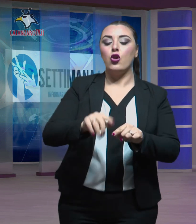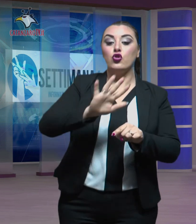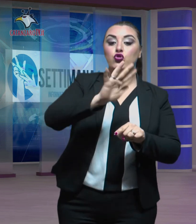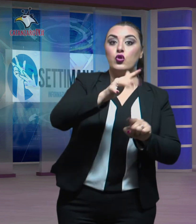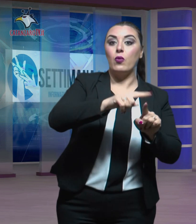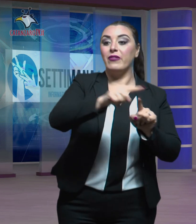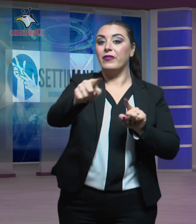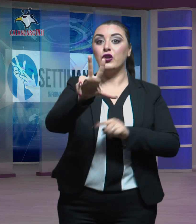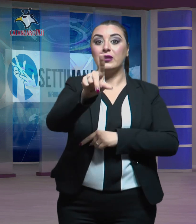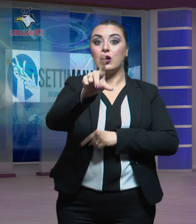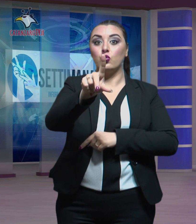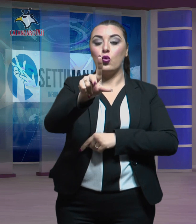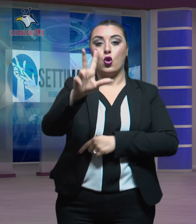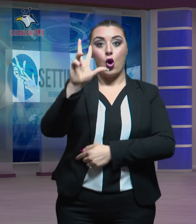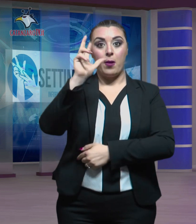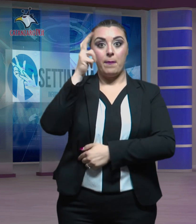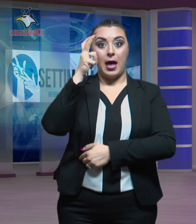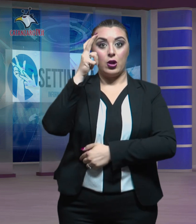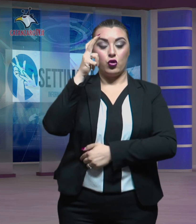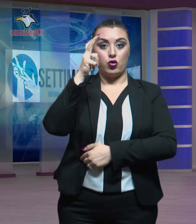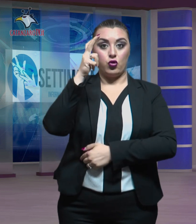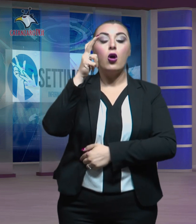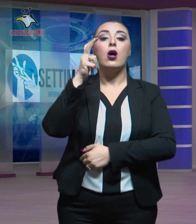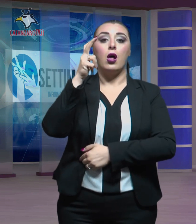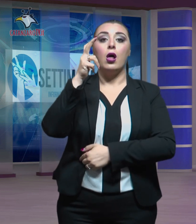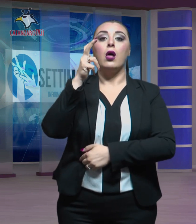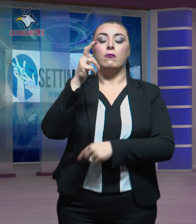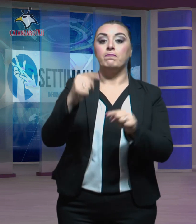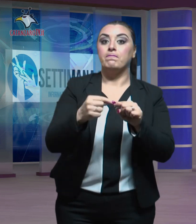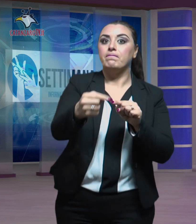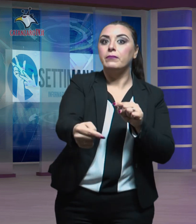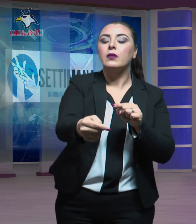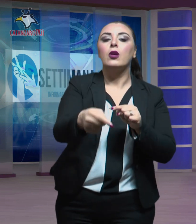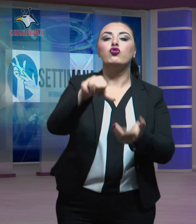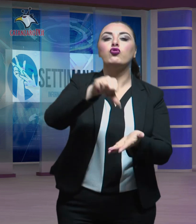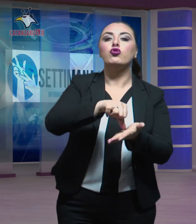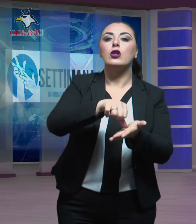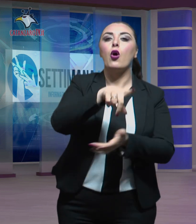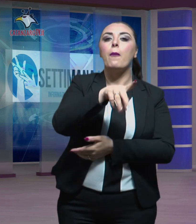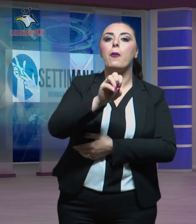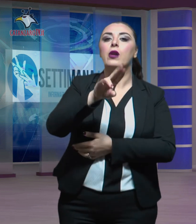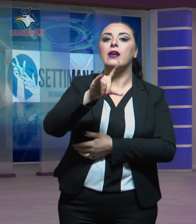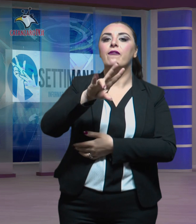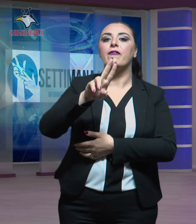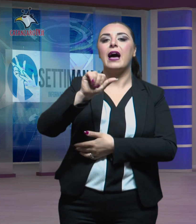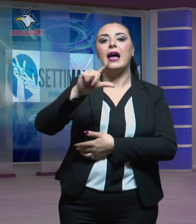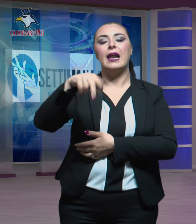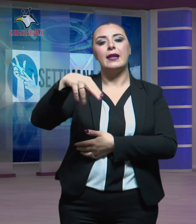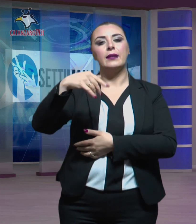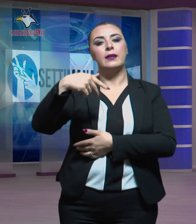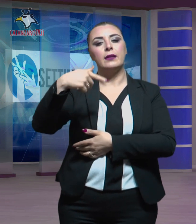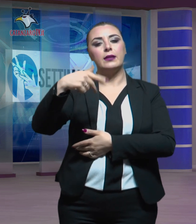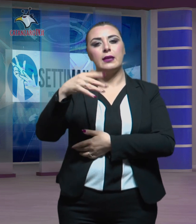al 31 marzo prossimi, presso il centro polivalente di via Fontana